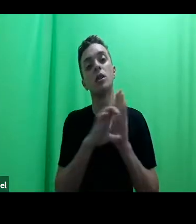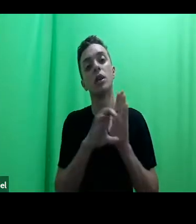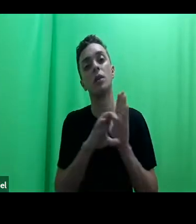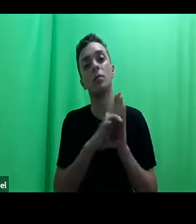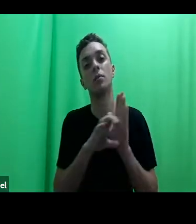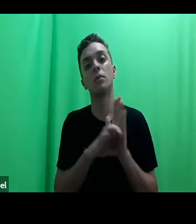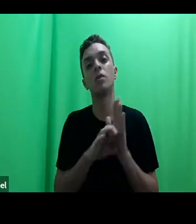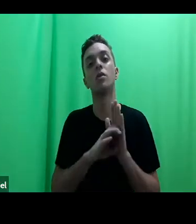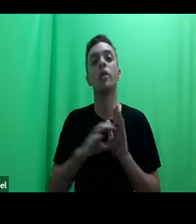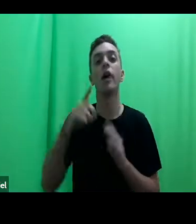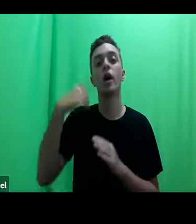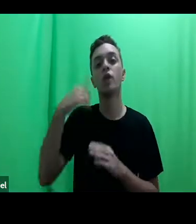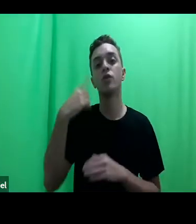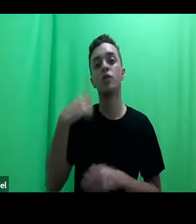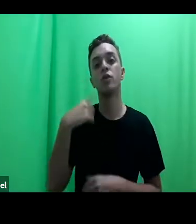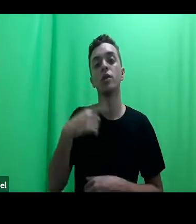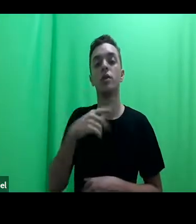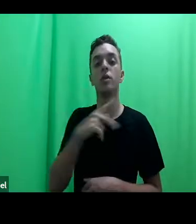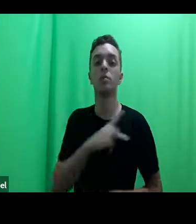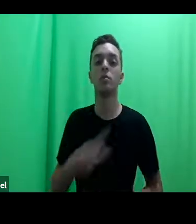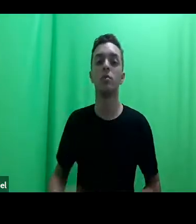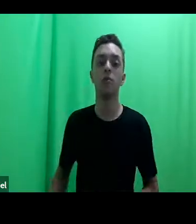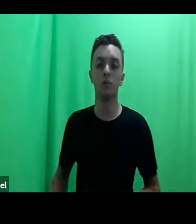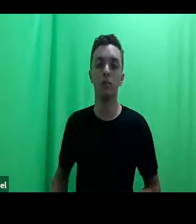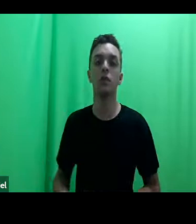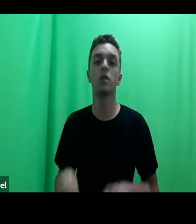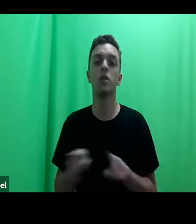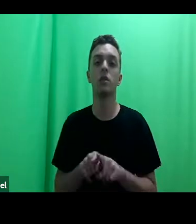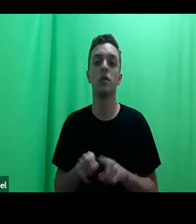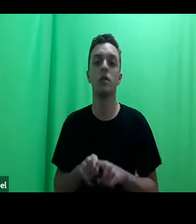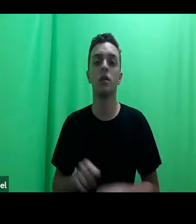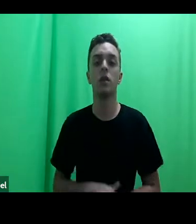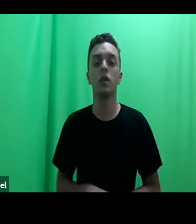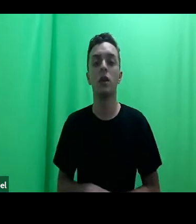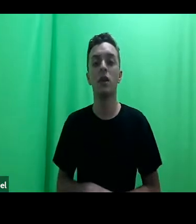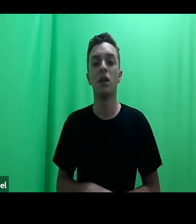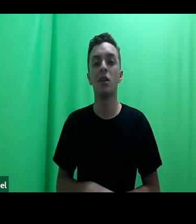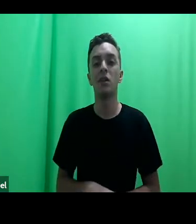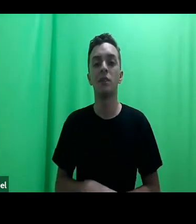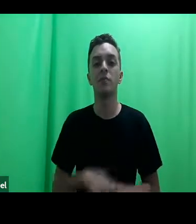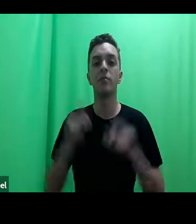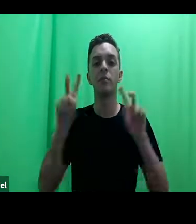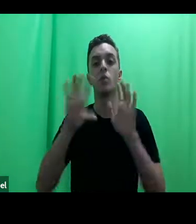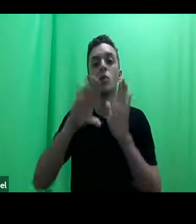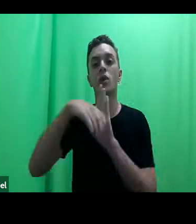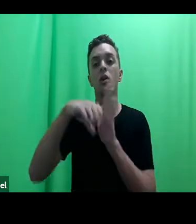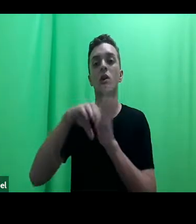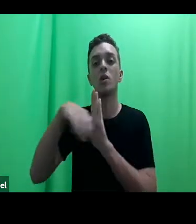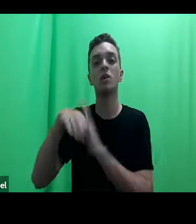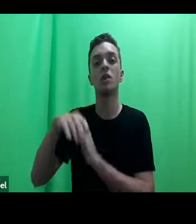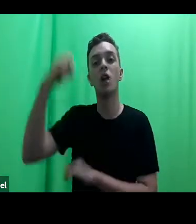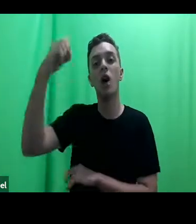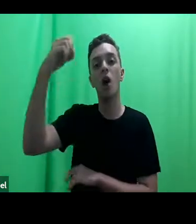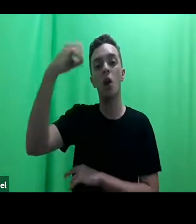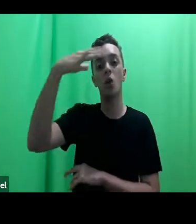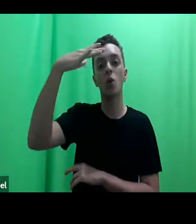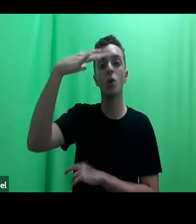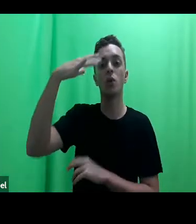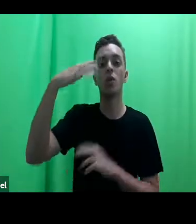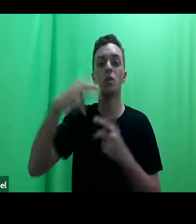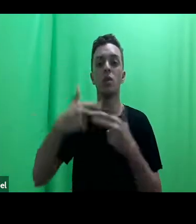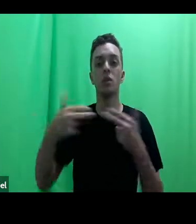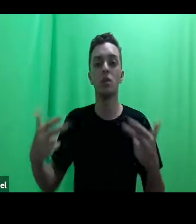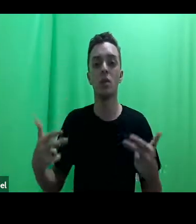Advocacia Popular e Ativismo Jurídico Transnacional, Contornos Conceituais à Luz das Epistemologias do Sul.